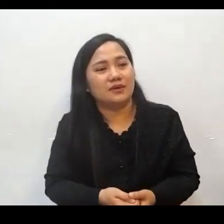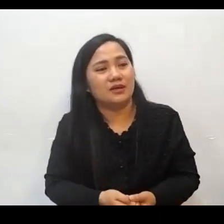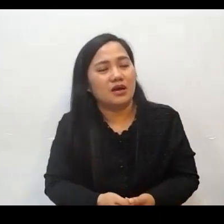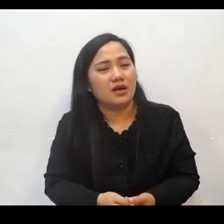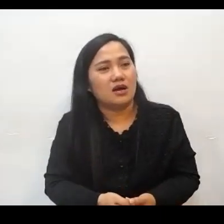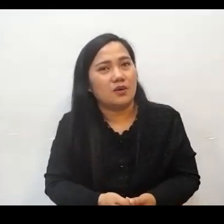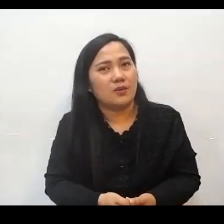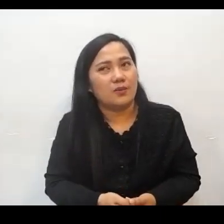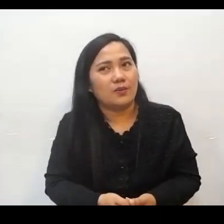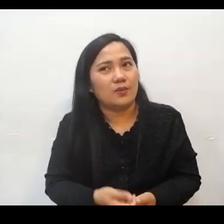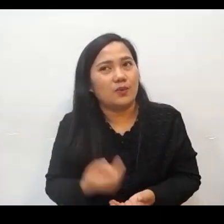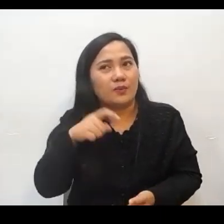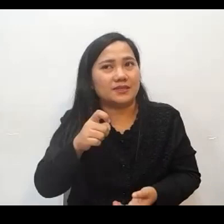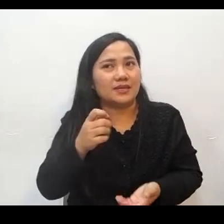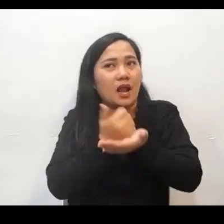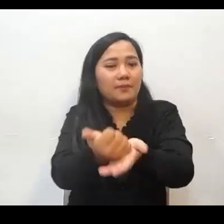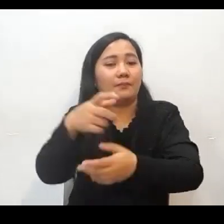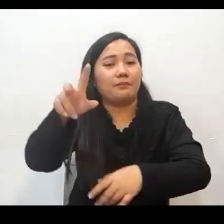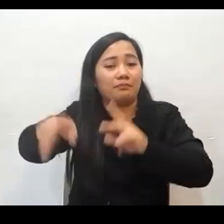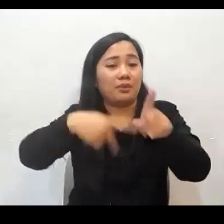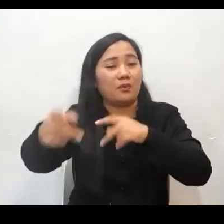tulong yung mga taong hindi paligtas